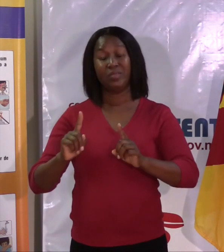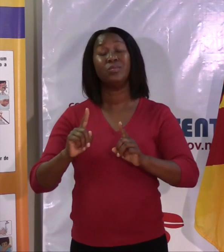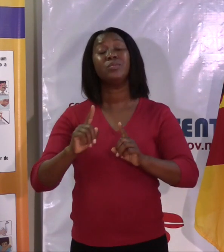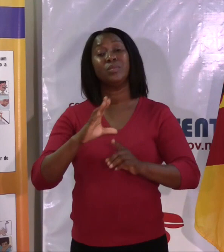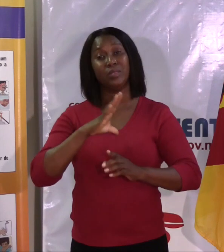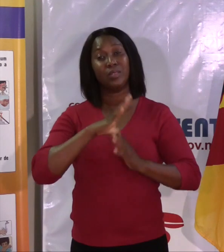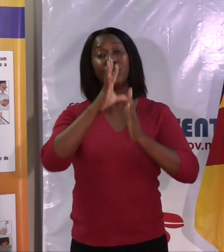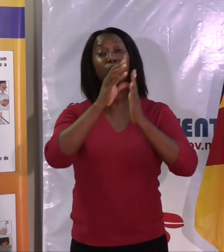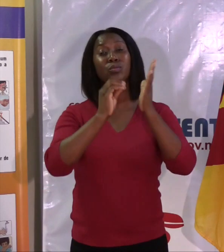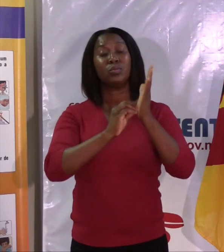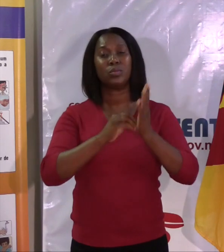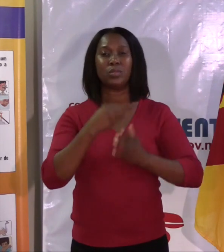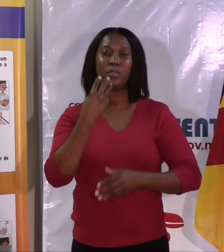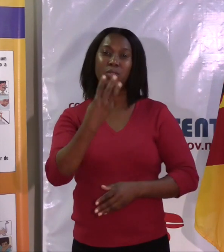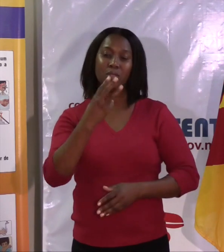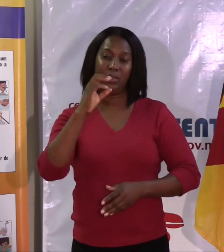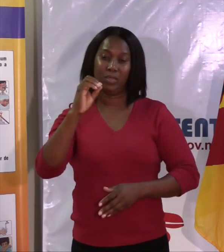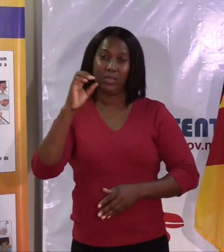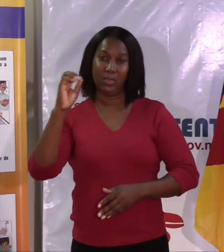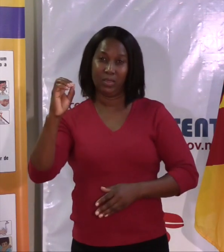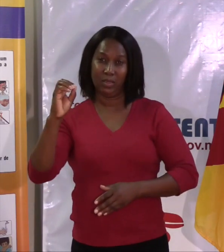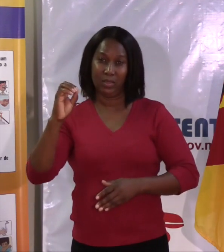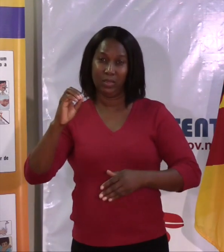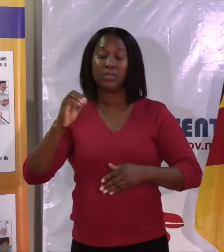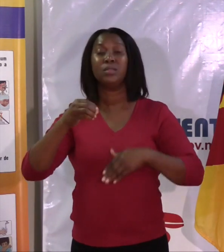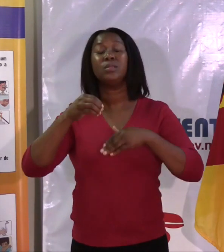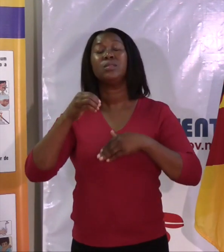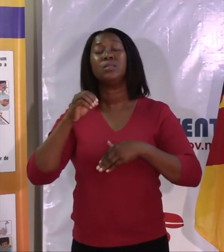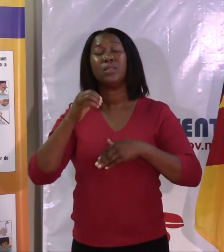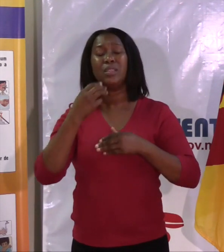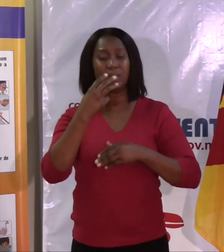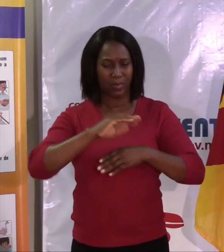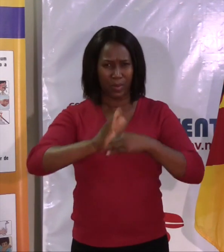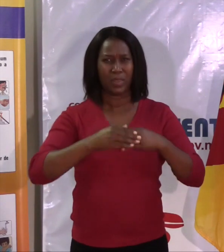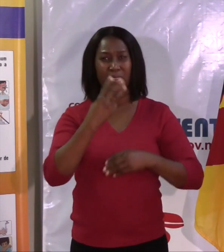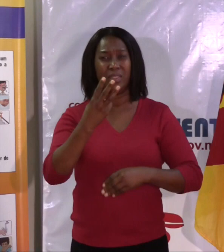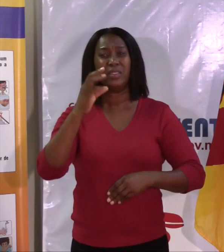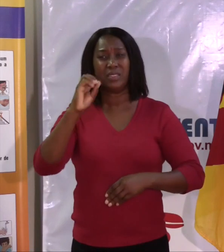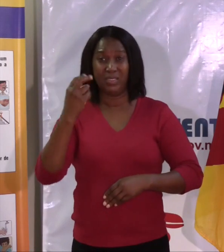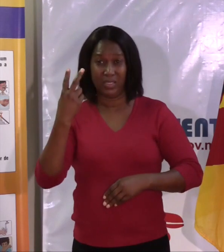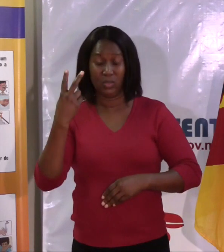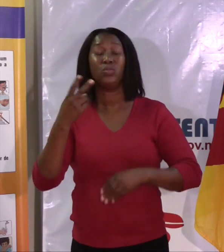302 pessoas que foram recuperadas após terem estado infectadas por Covid-19.